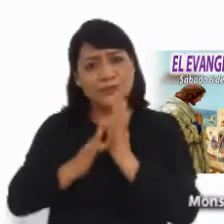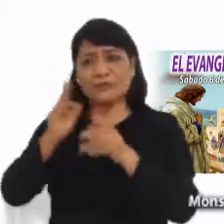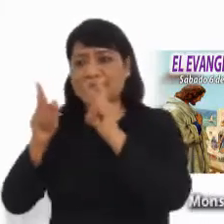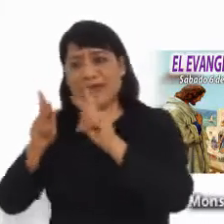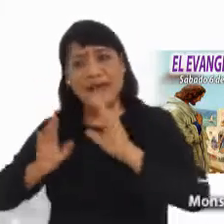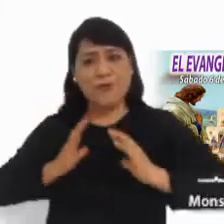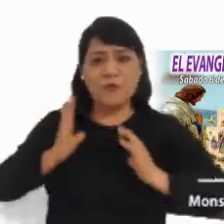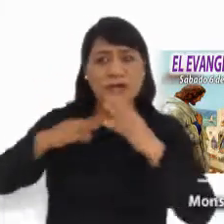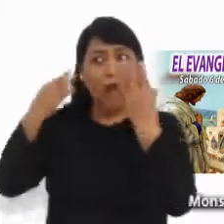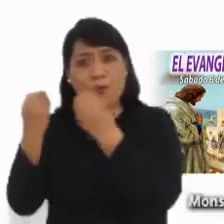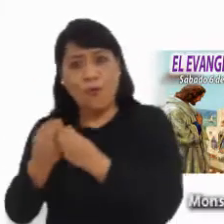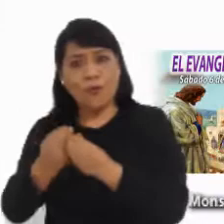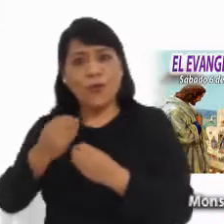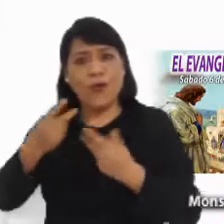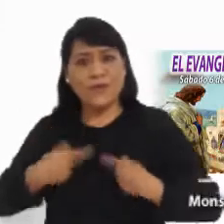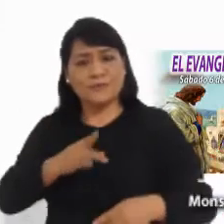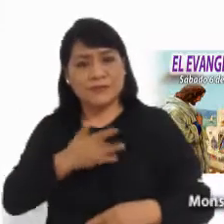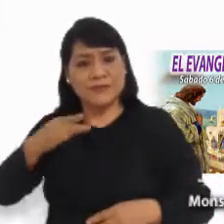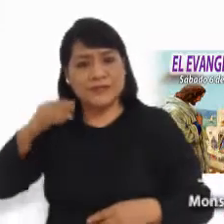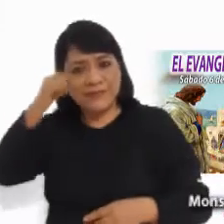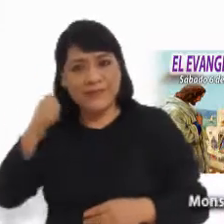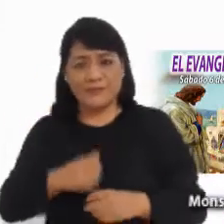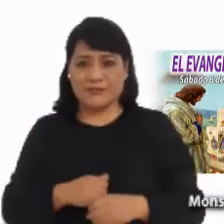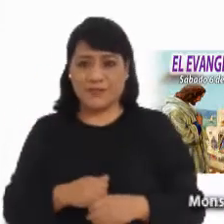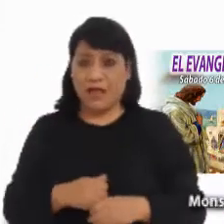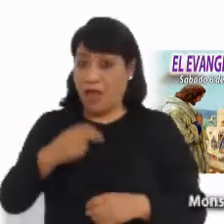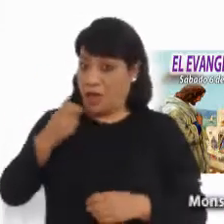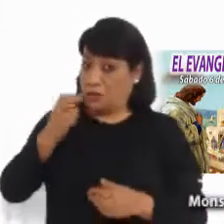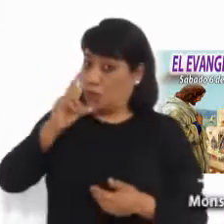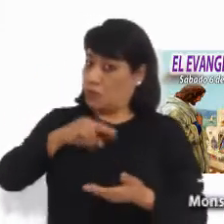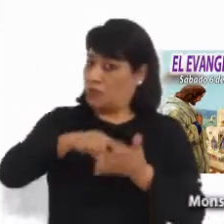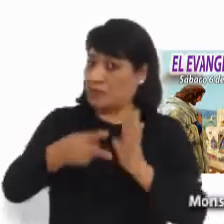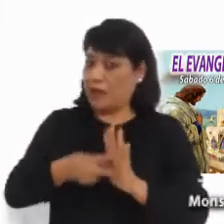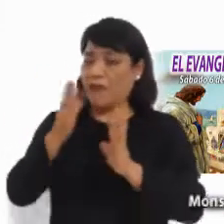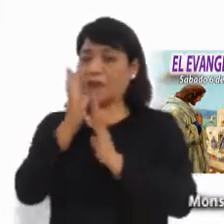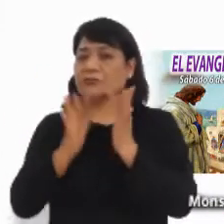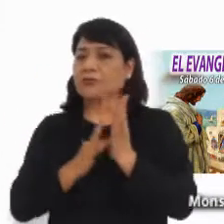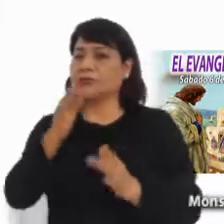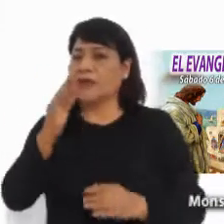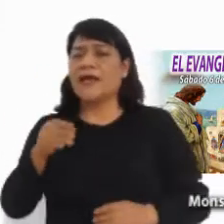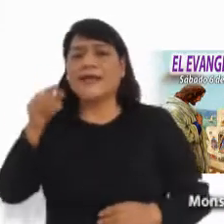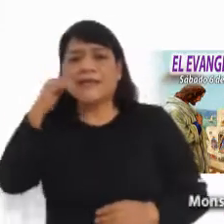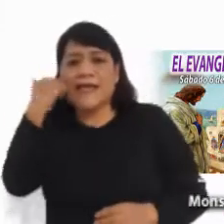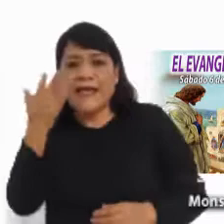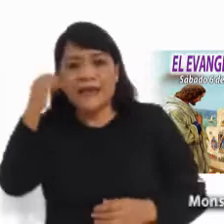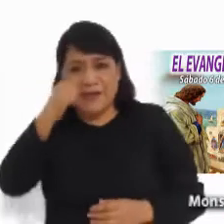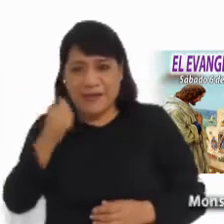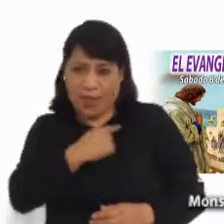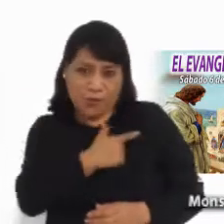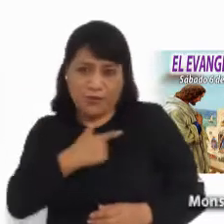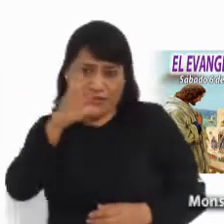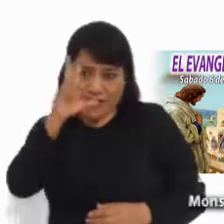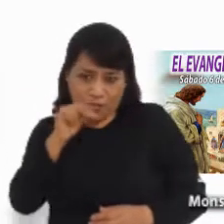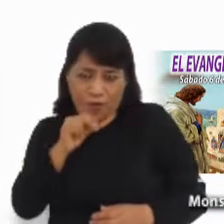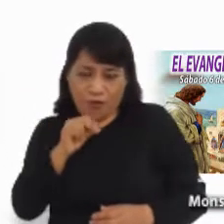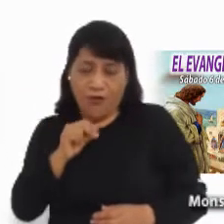No quiere decir que Jesús acepte el pecado, o se haga de la vista gorda frente a los errores que cometemos.